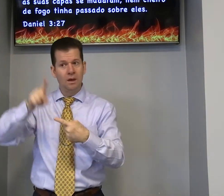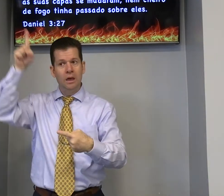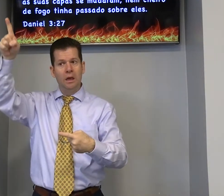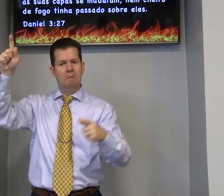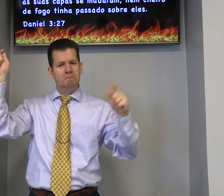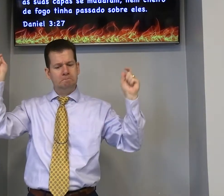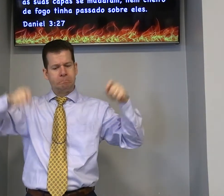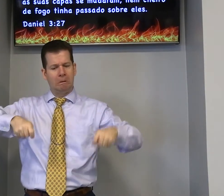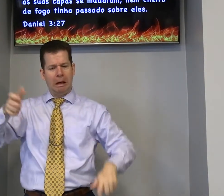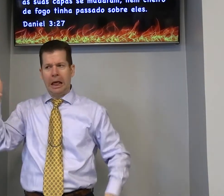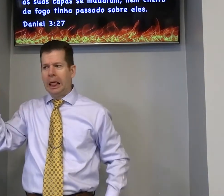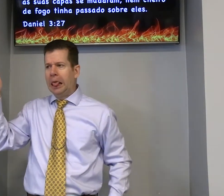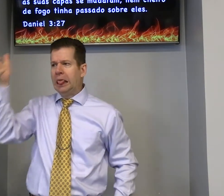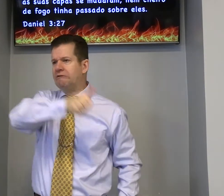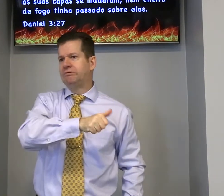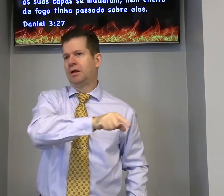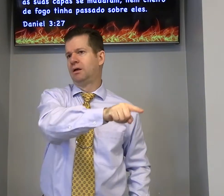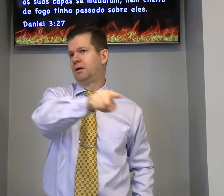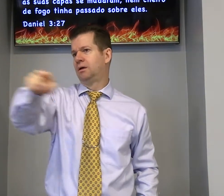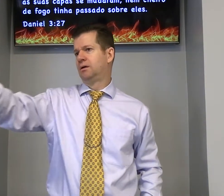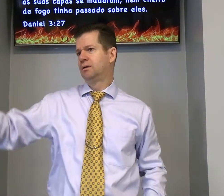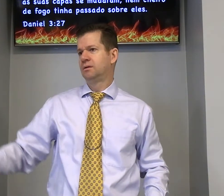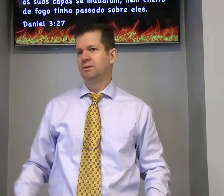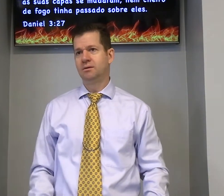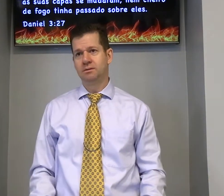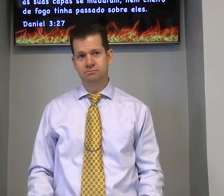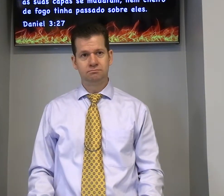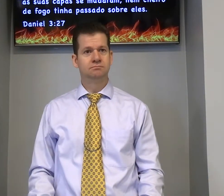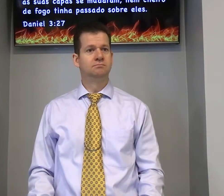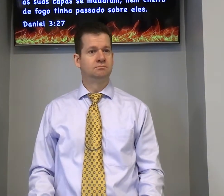na sua força é possível ele dar livramento para você